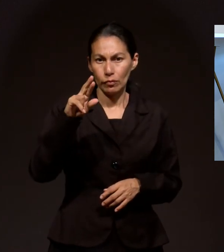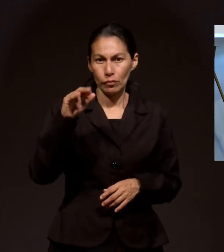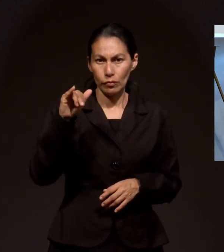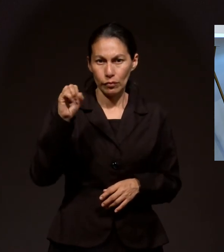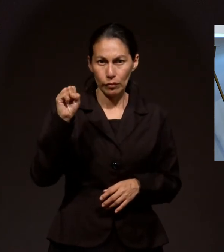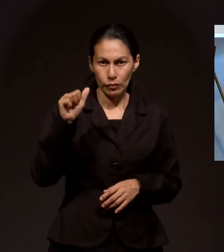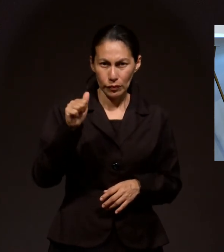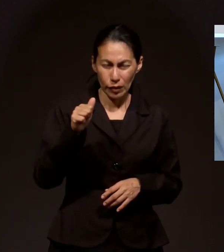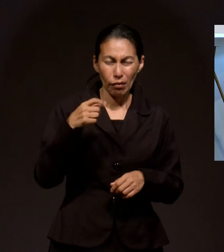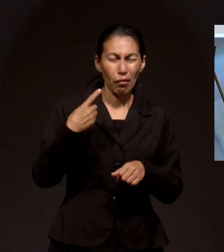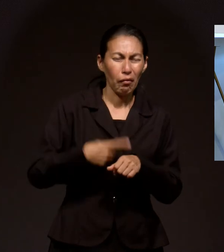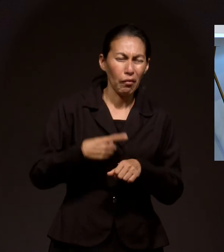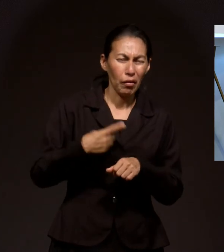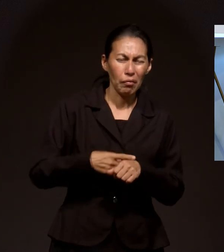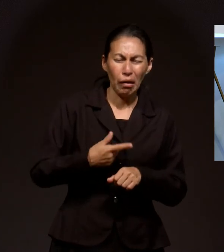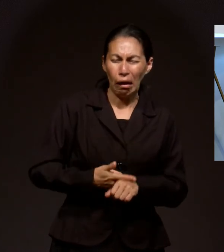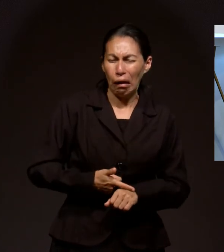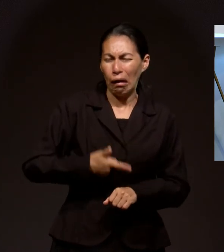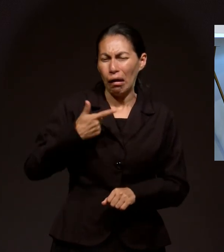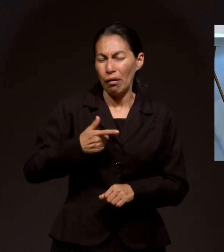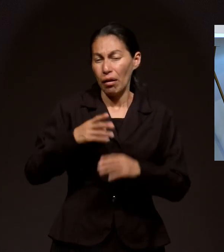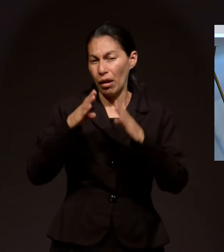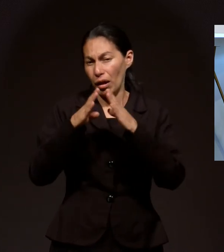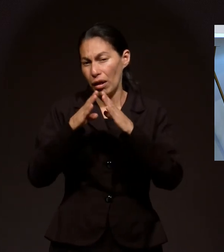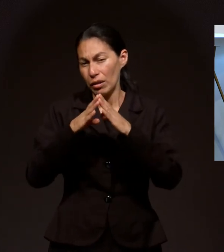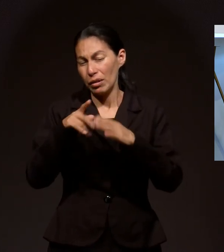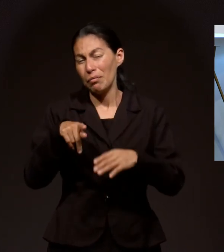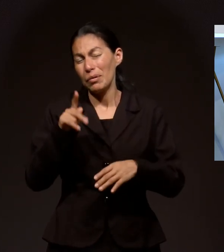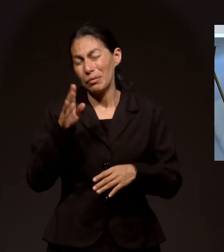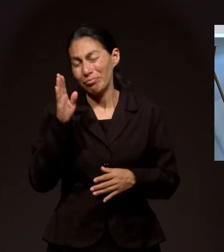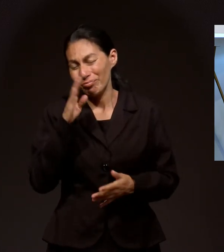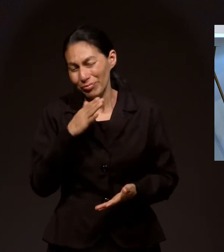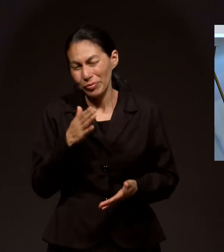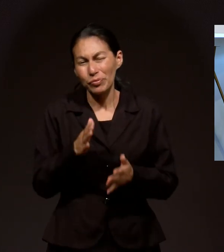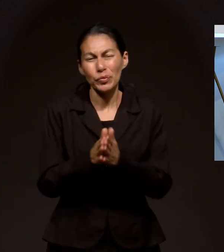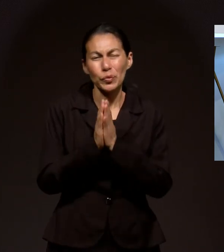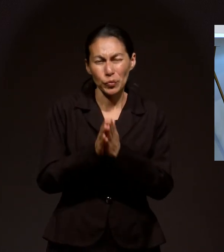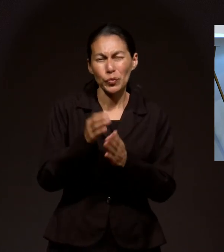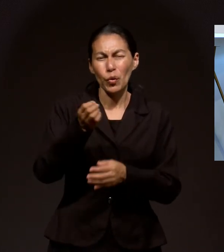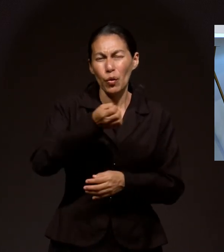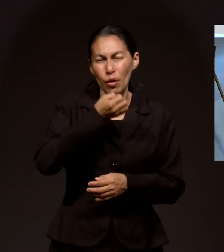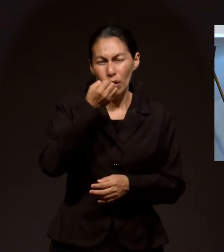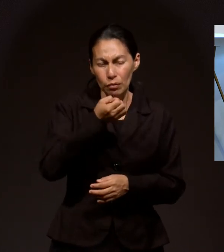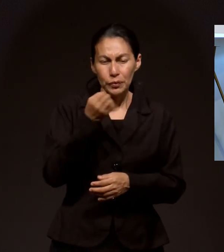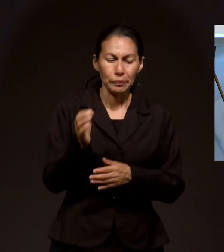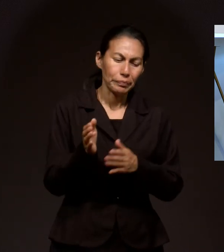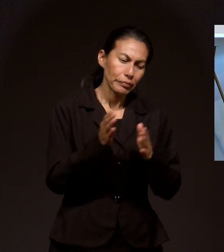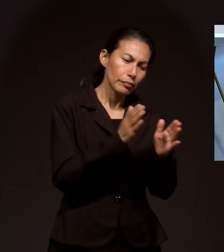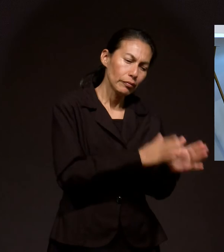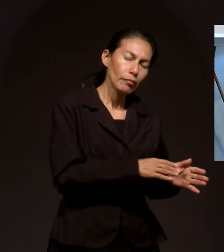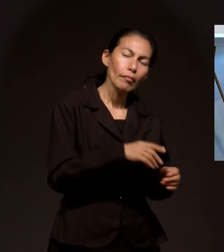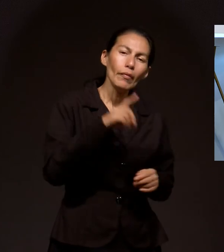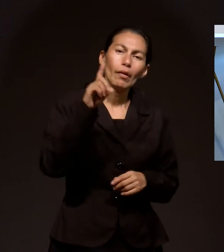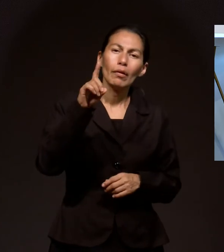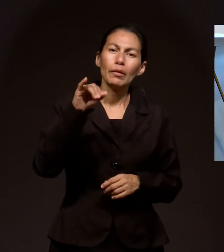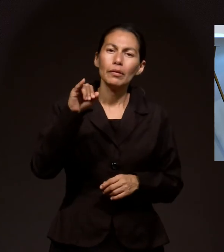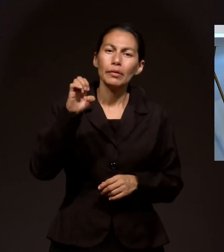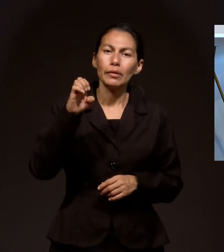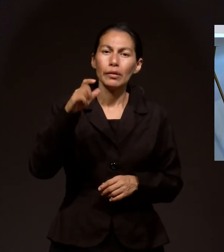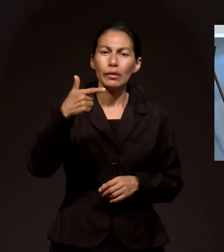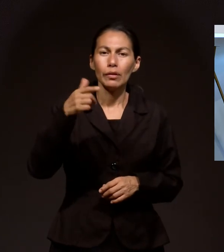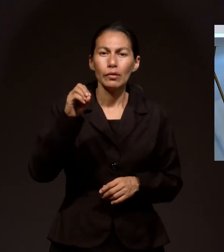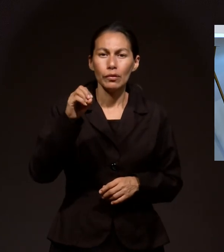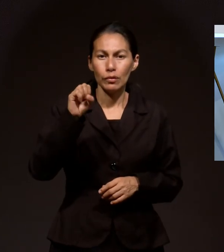de Collin Ya está en casa Pero igual está muy delicada También por Don Diego Sainz No lo